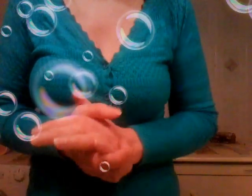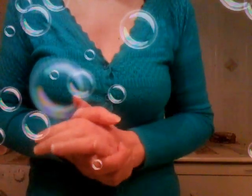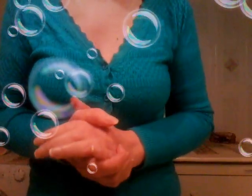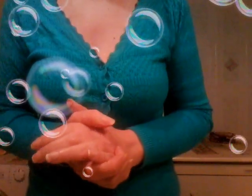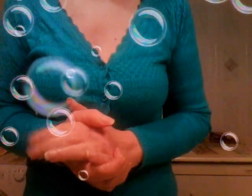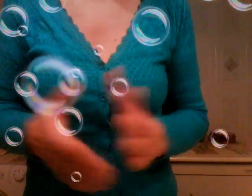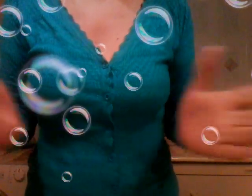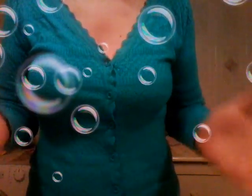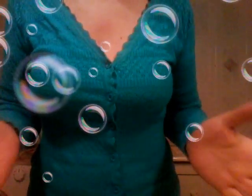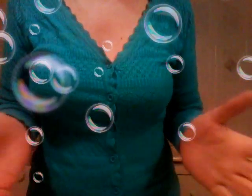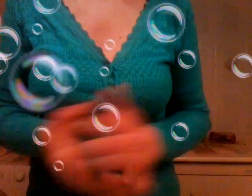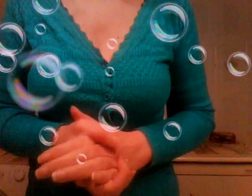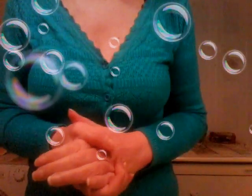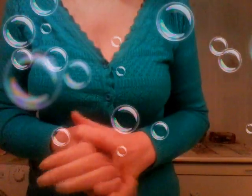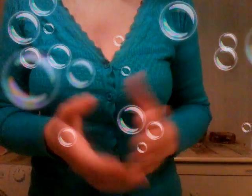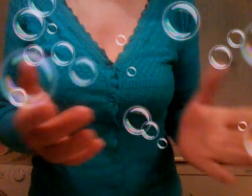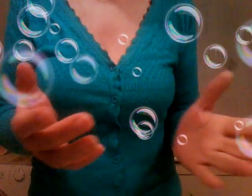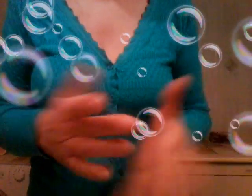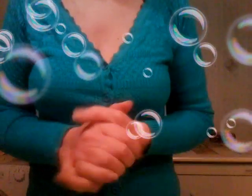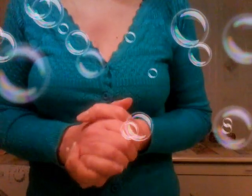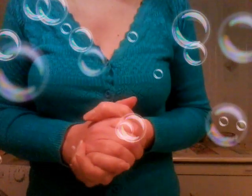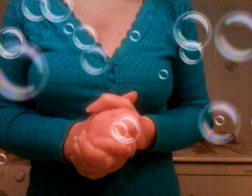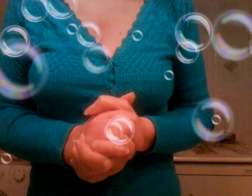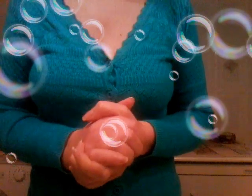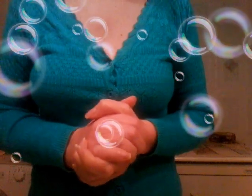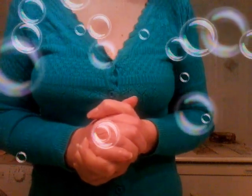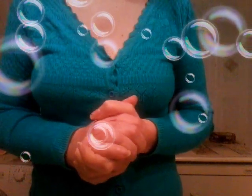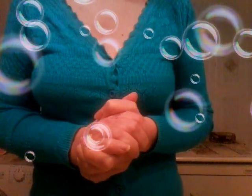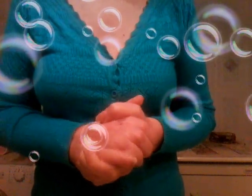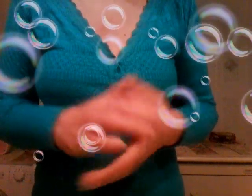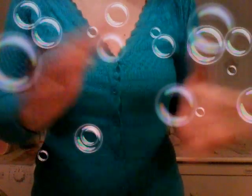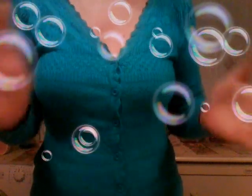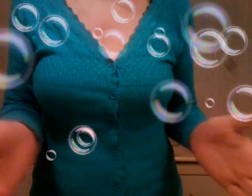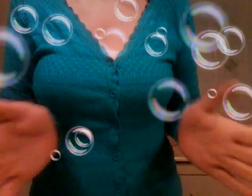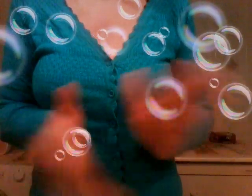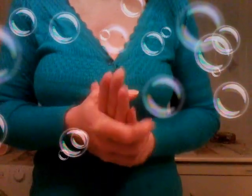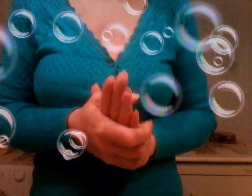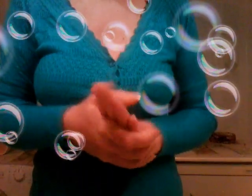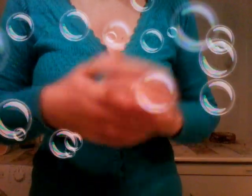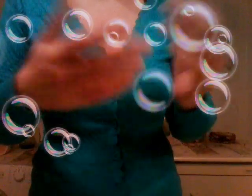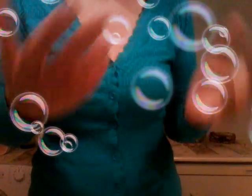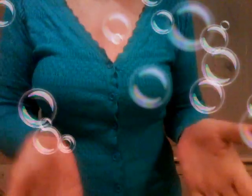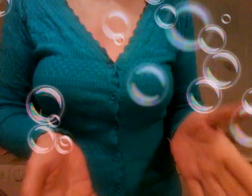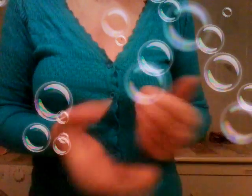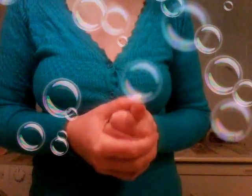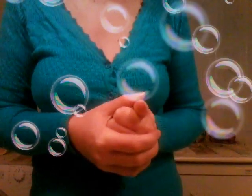ho fatto anche tutto il nome del signore e ho usato anche i miei peccati ho fatto la mia caduta